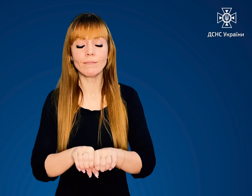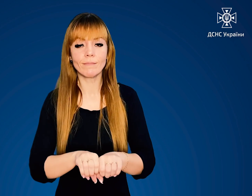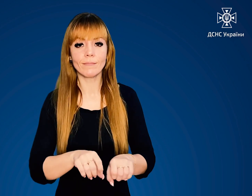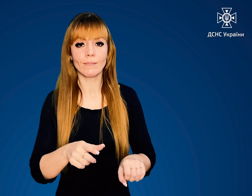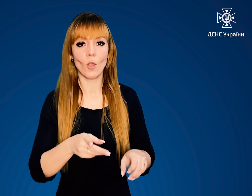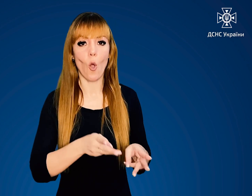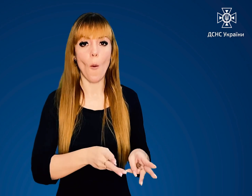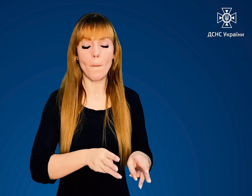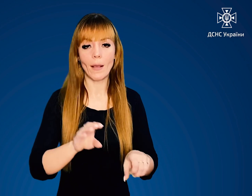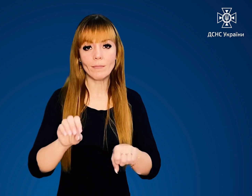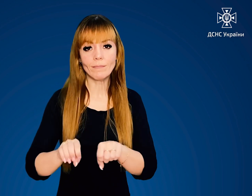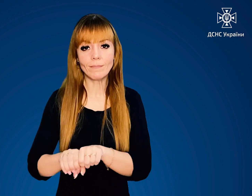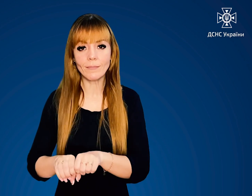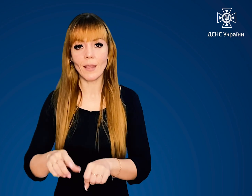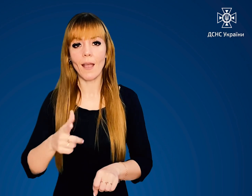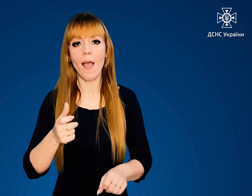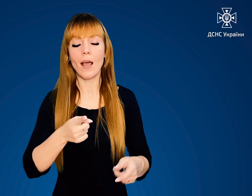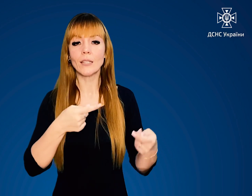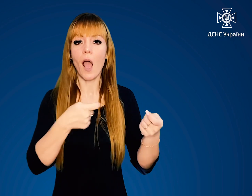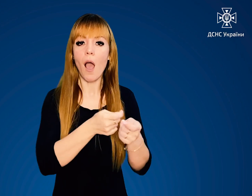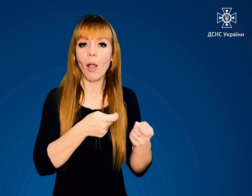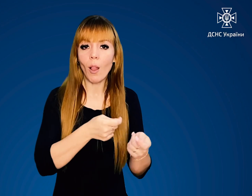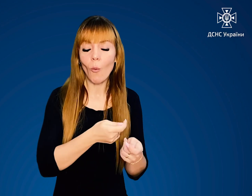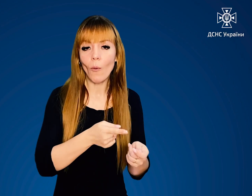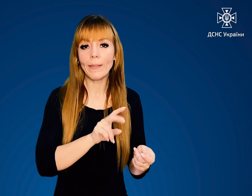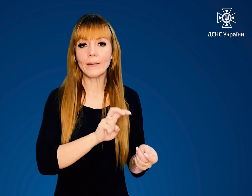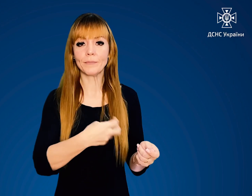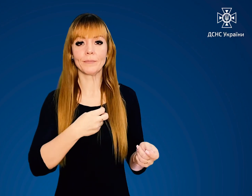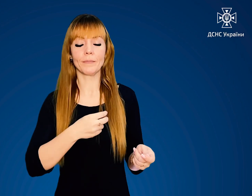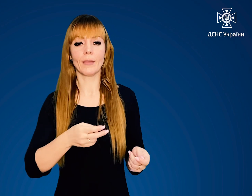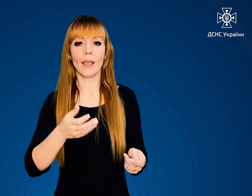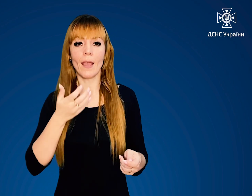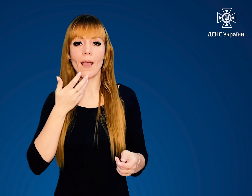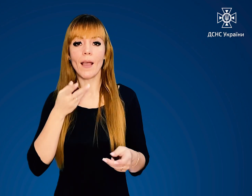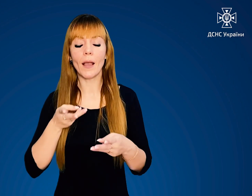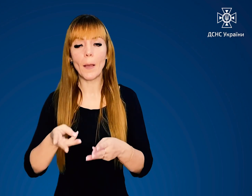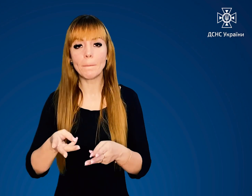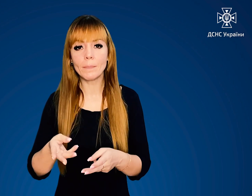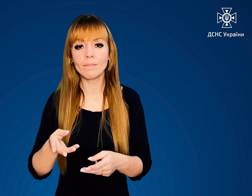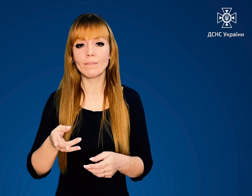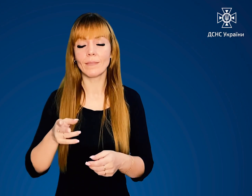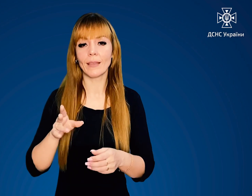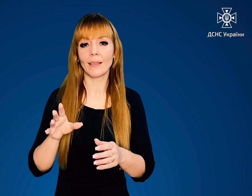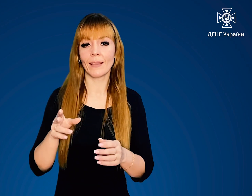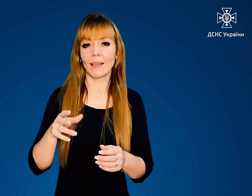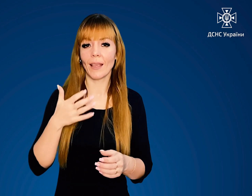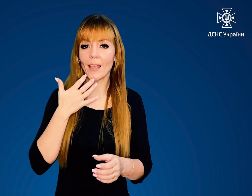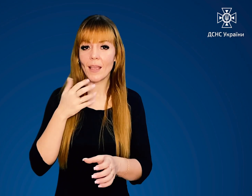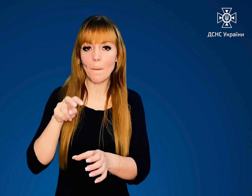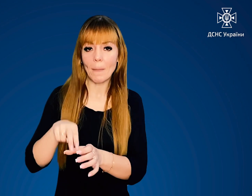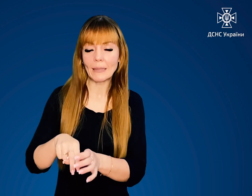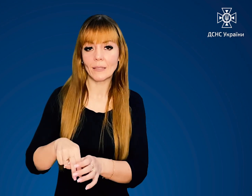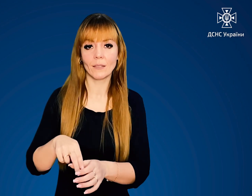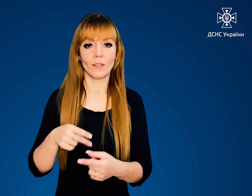газів від приладів опалення, газових колонок, кип'ятильників та інших нагрівальних приладів